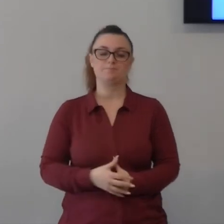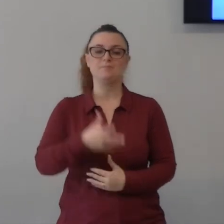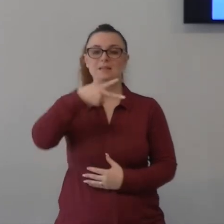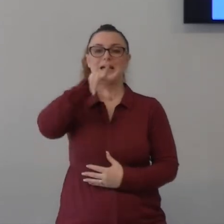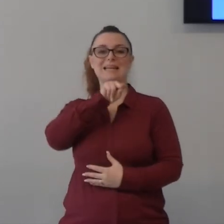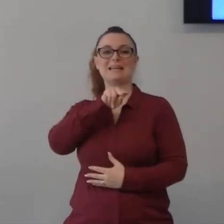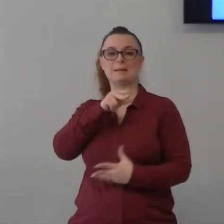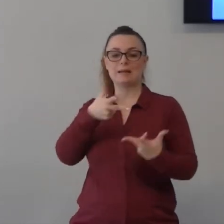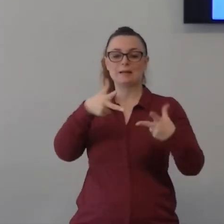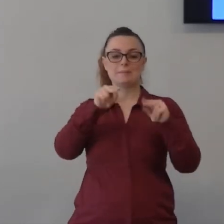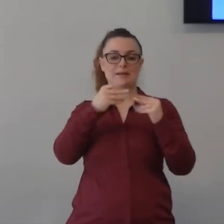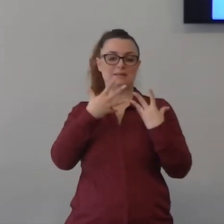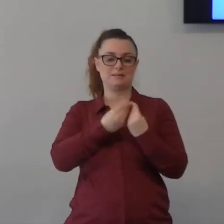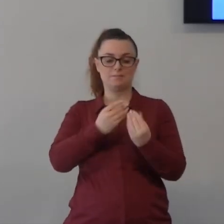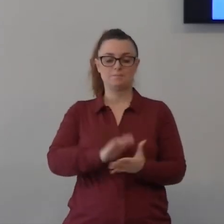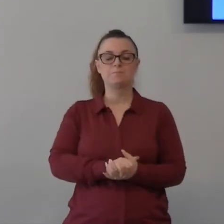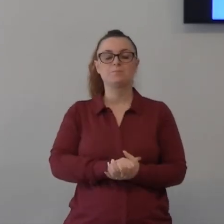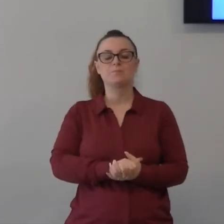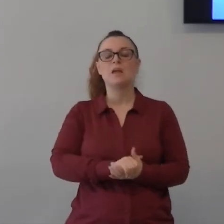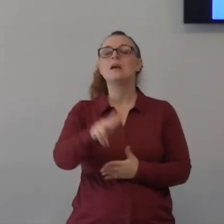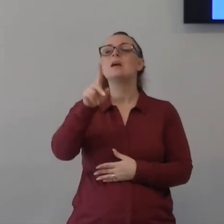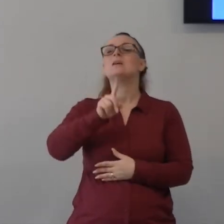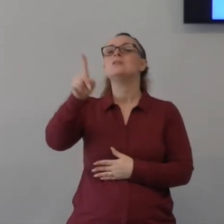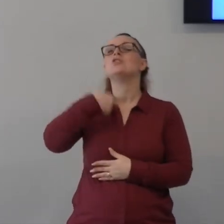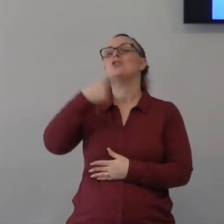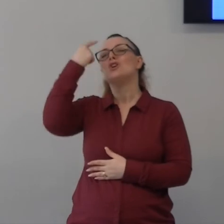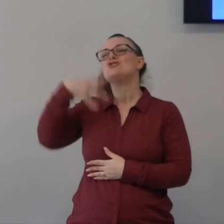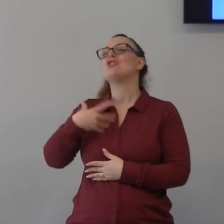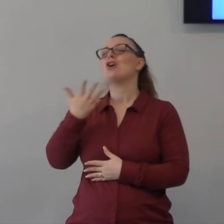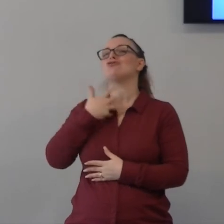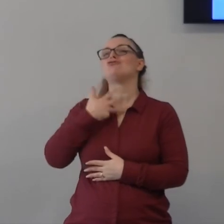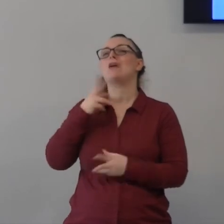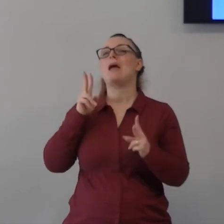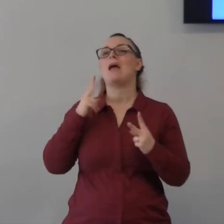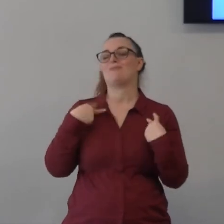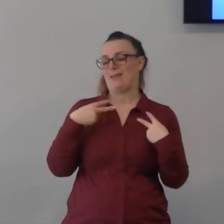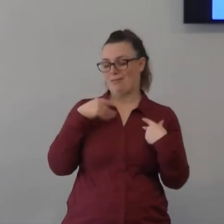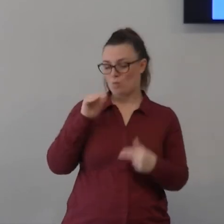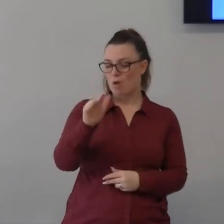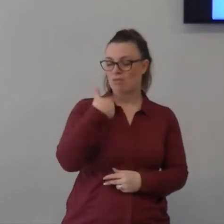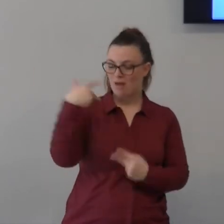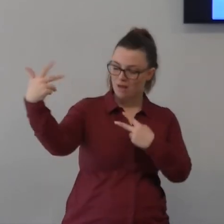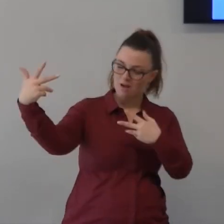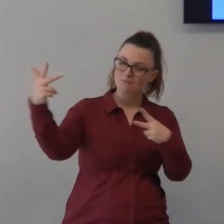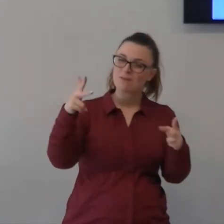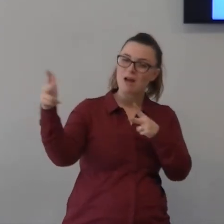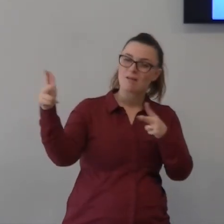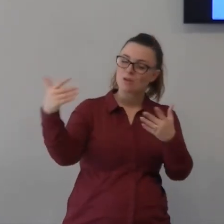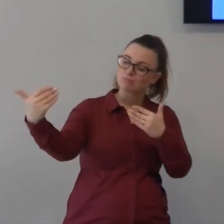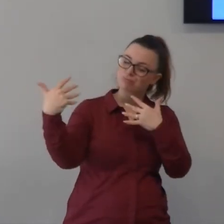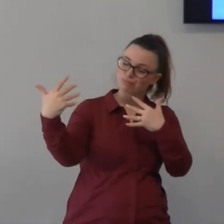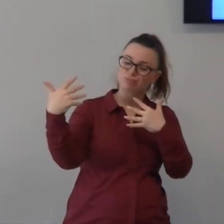signore io ciò il vento con travi arriva nella mia vita ma io mi fido perché ho fede in te